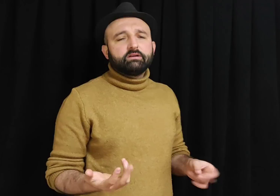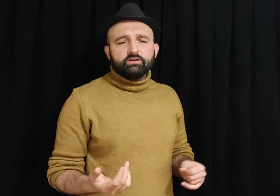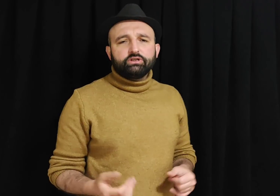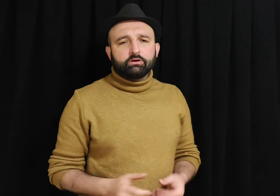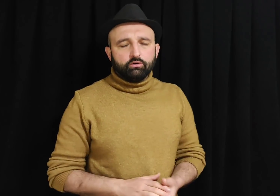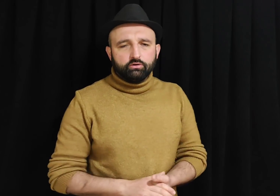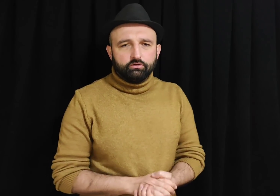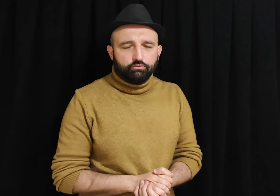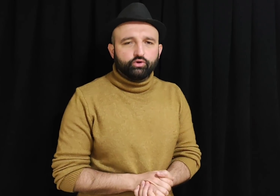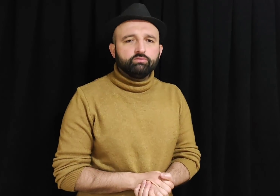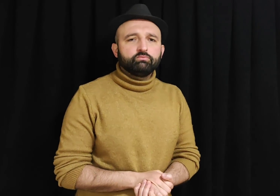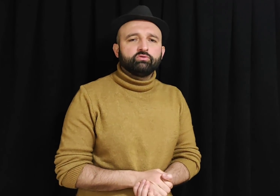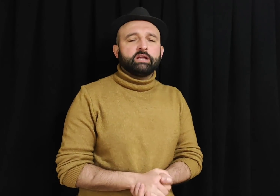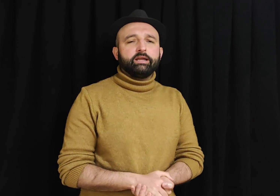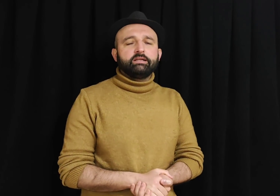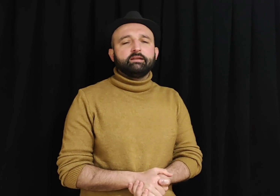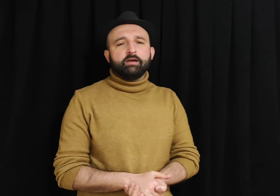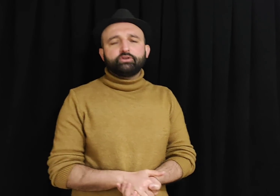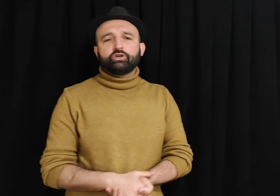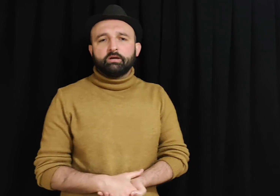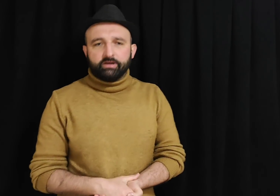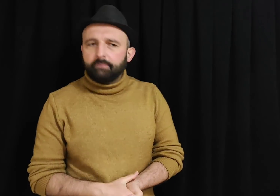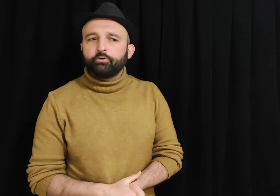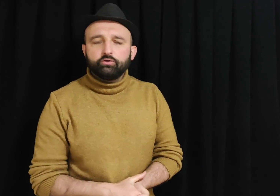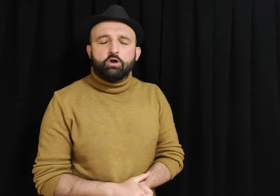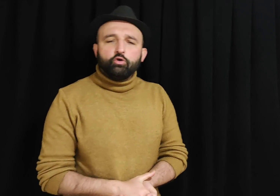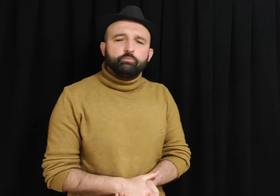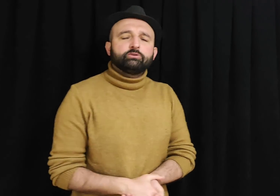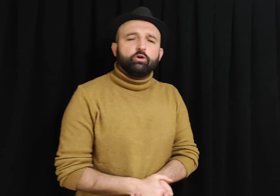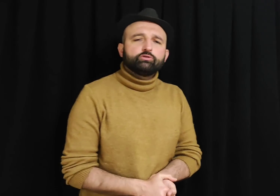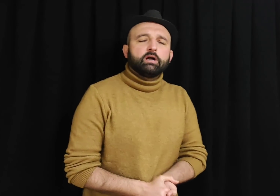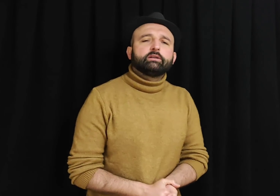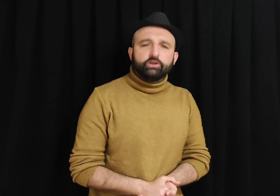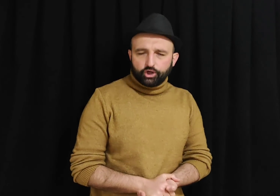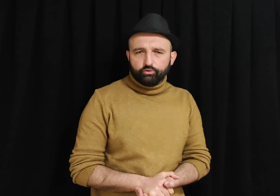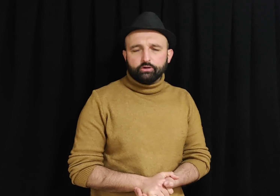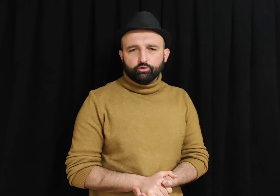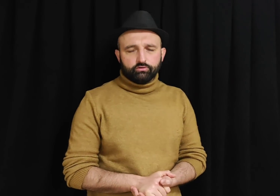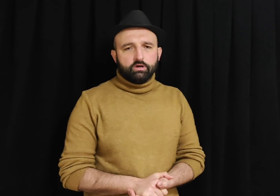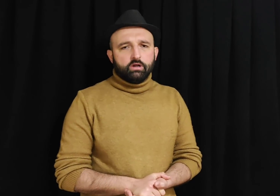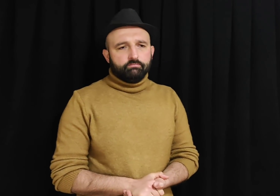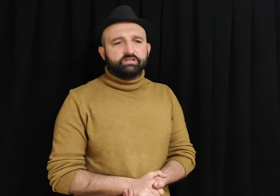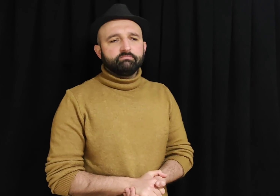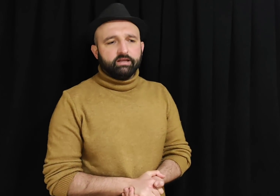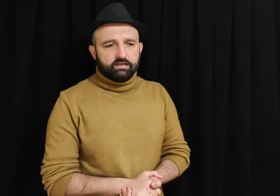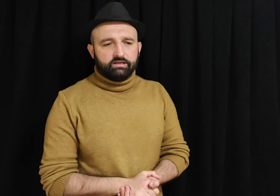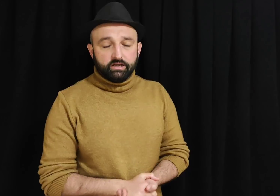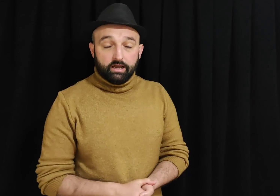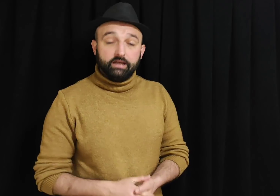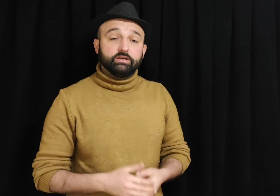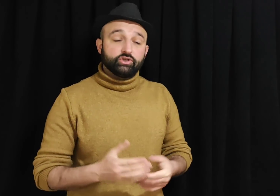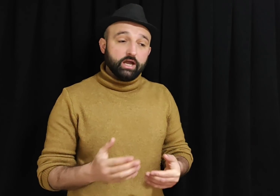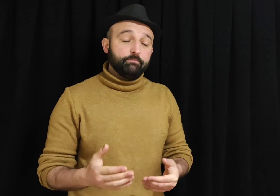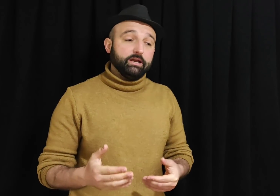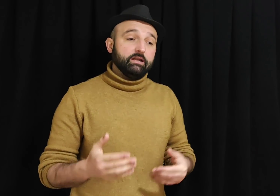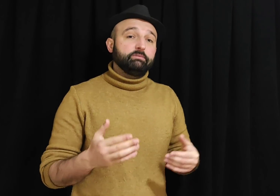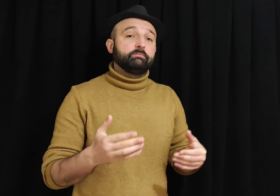Kılıçdaroğlu bugün bununla ilgili bir açıklama yapıyor. Ümit Özdağ'a teşekkür ediyor. Bizimle ilgili hele ki CHP'li bir